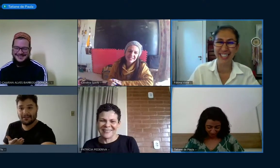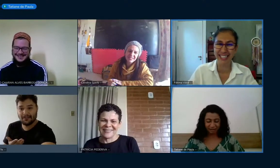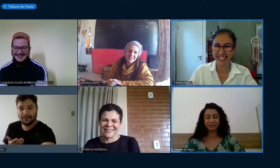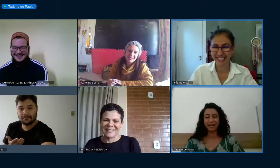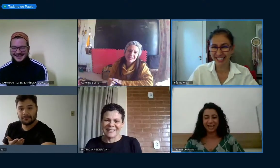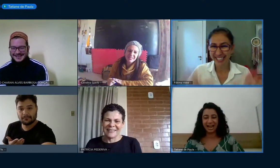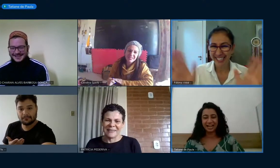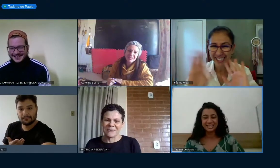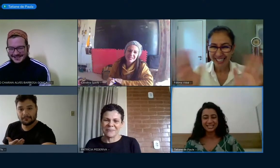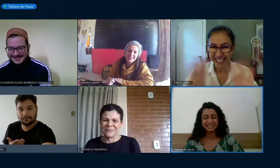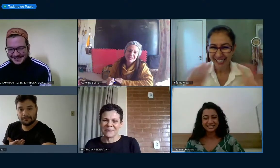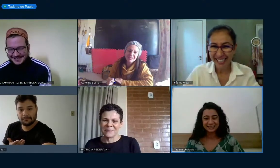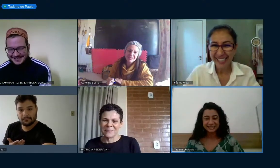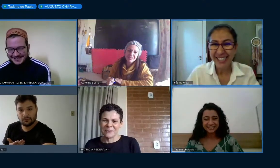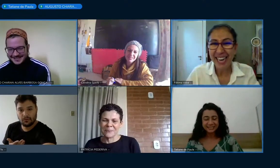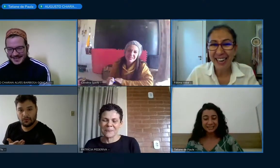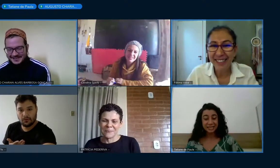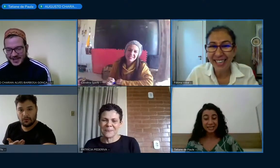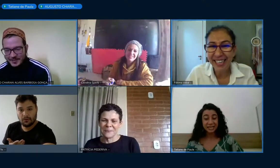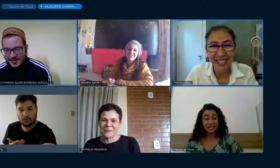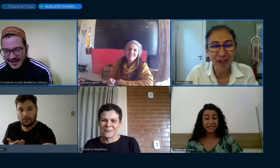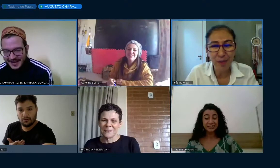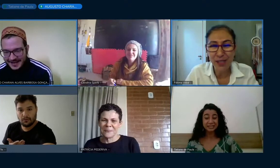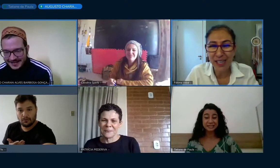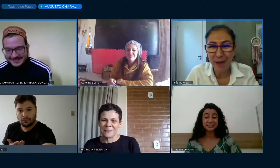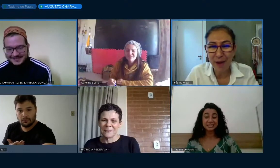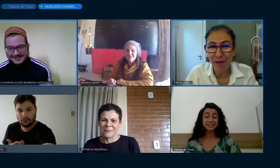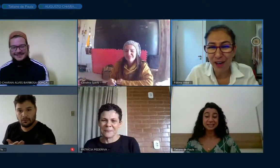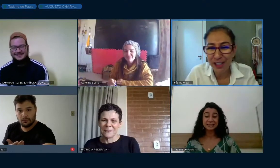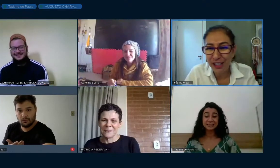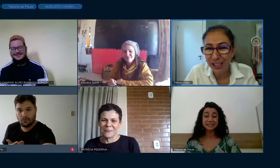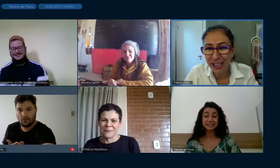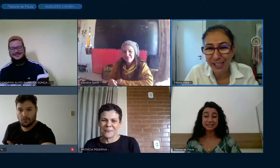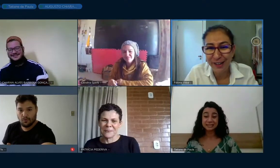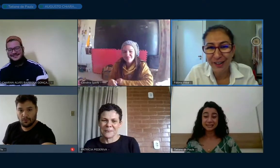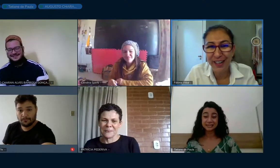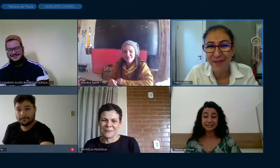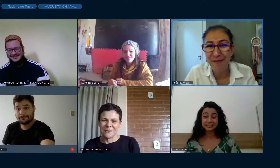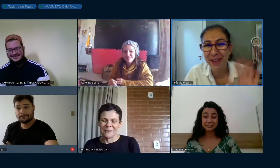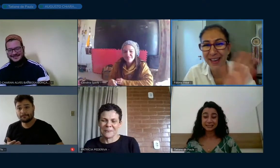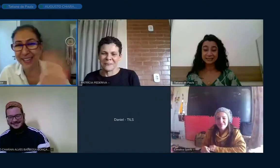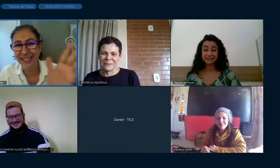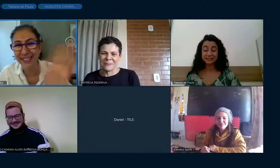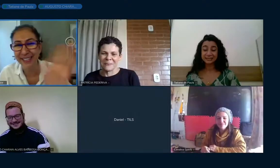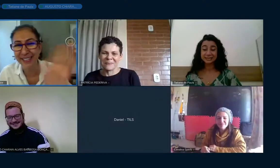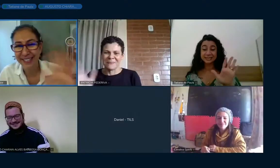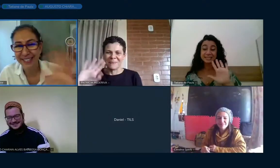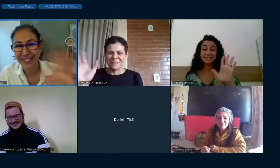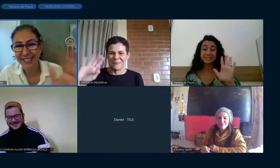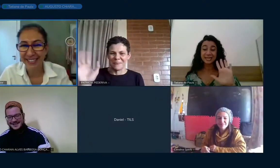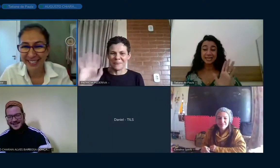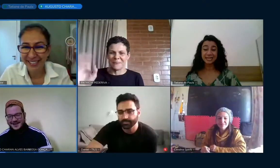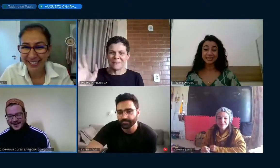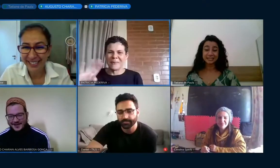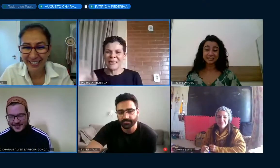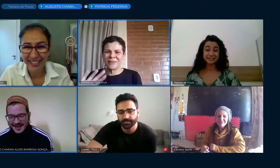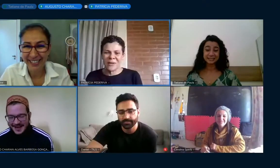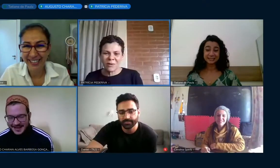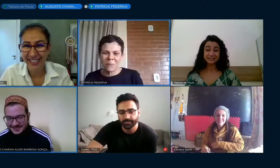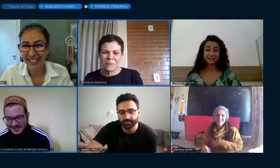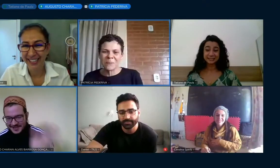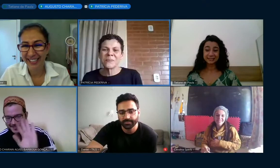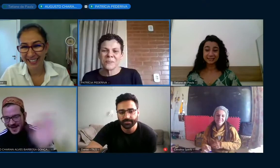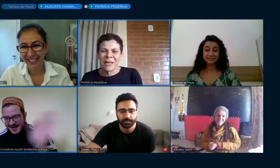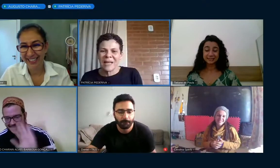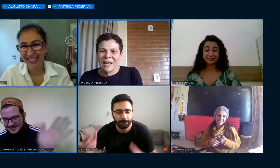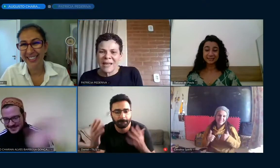é verdade tchau obrigada minha filhotinha na escola um beijo obrigado